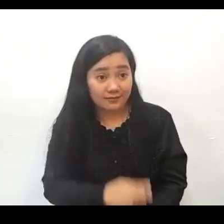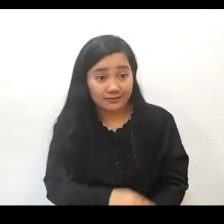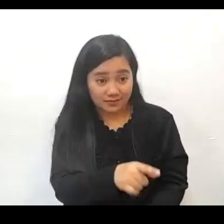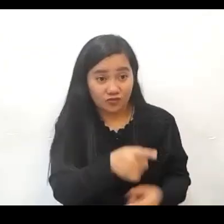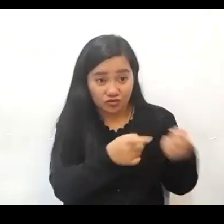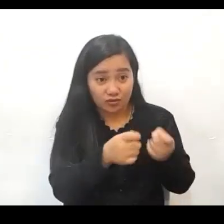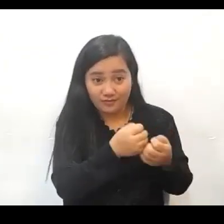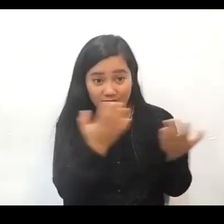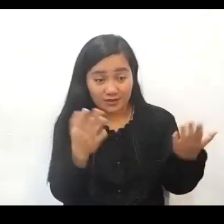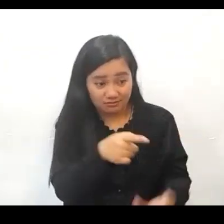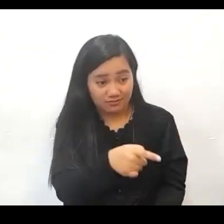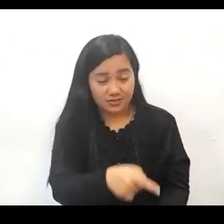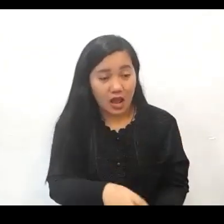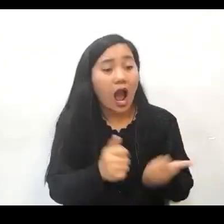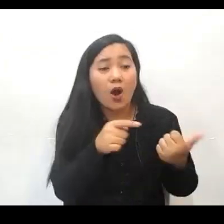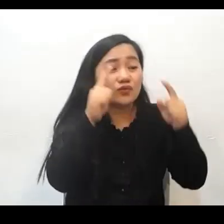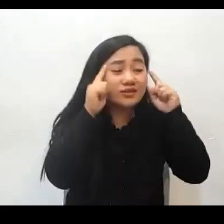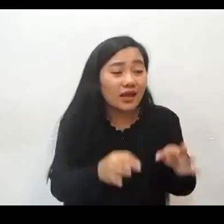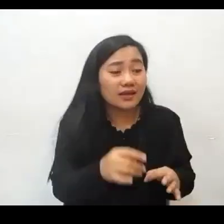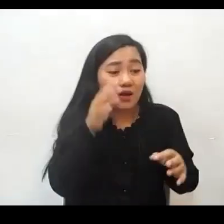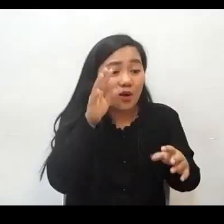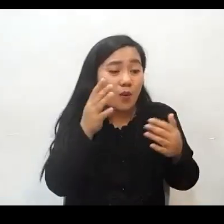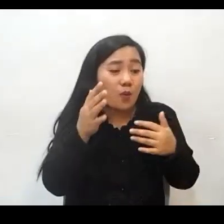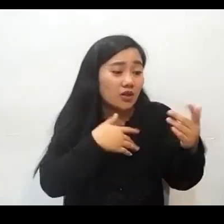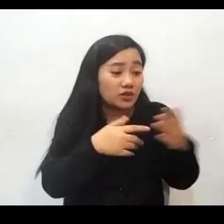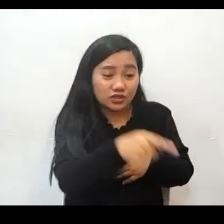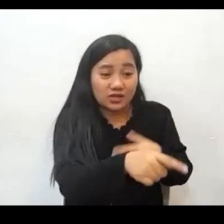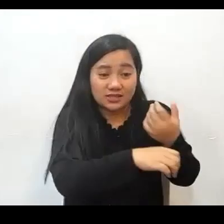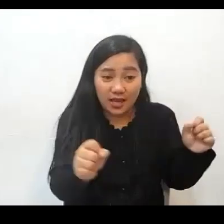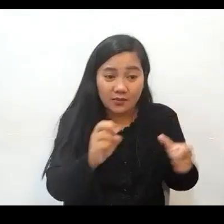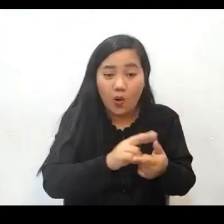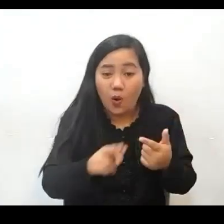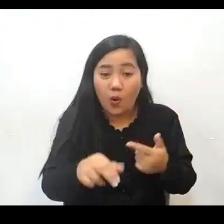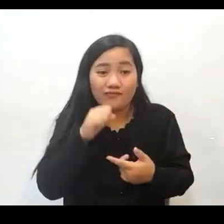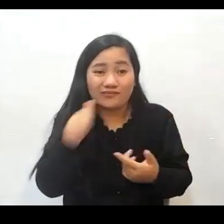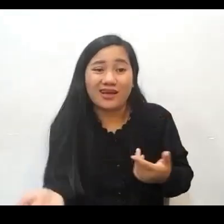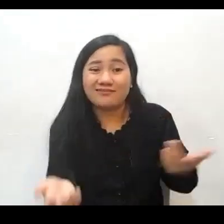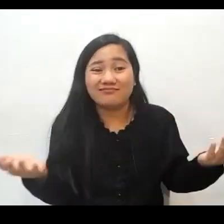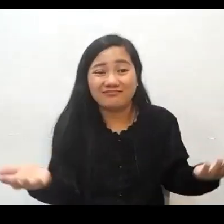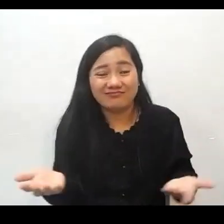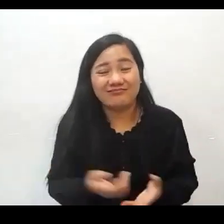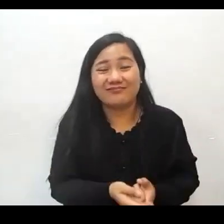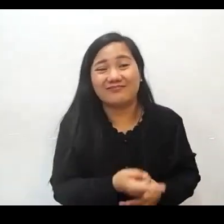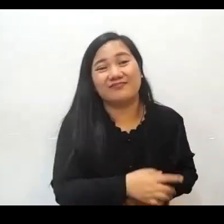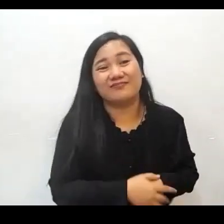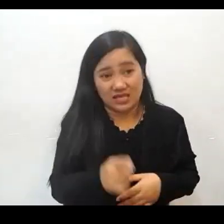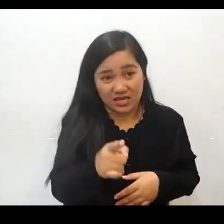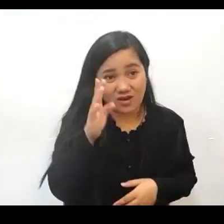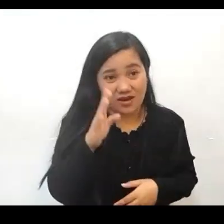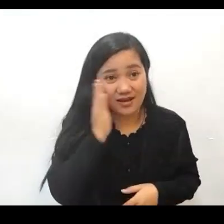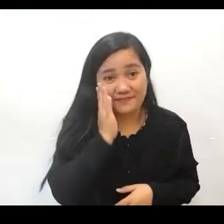How can you decide whether He will be saved or not? Na paano mong napag-desisyonan na maliligtas siya o hindi?